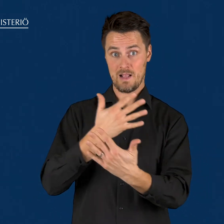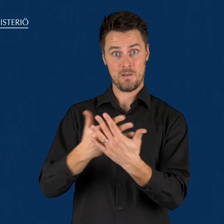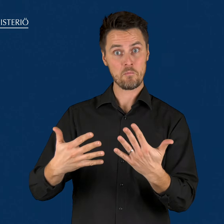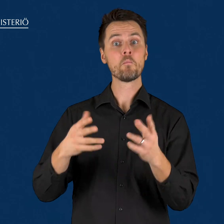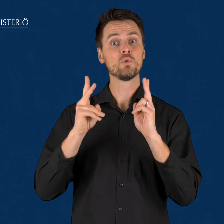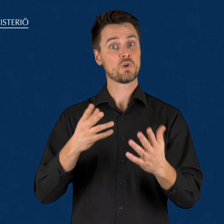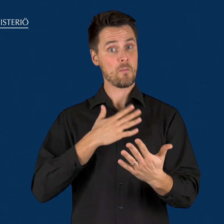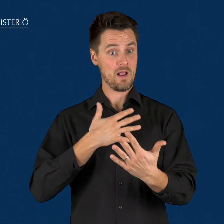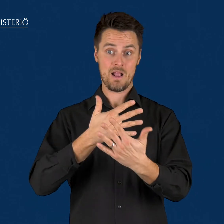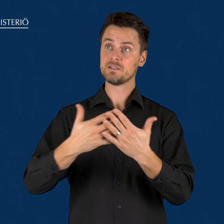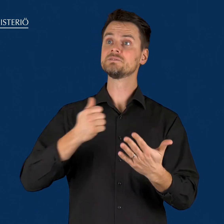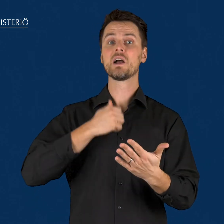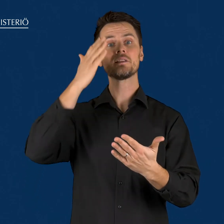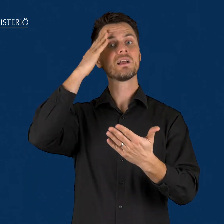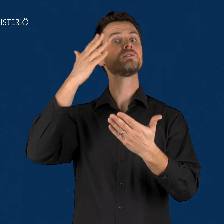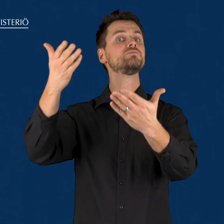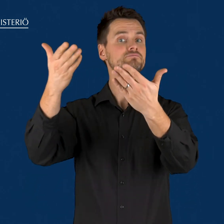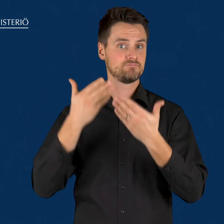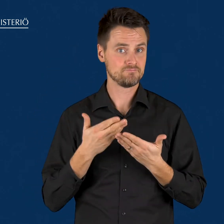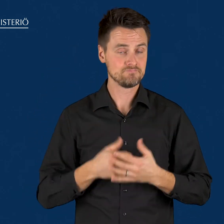omaa kieltään ja saada tietoa omalla kielellään.